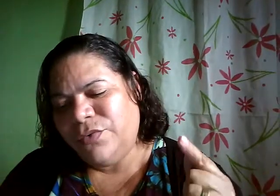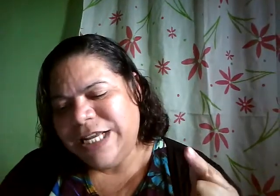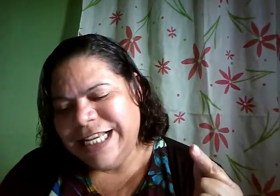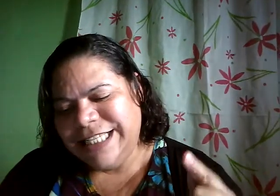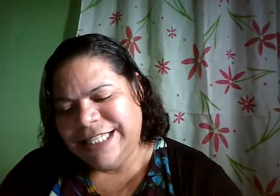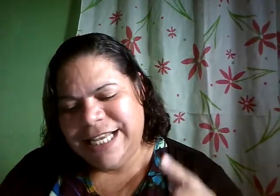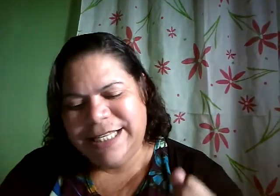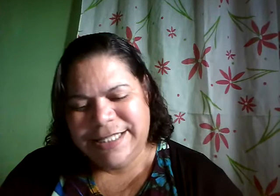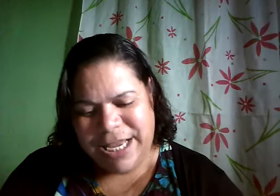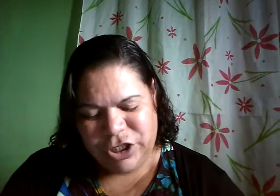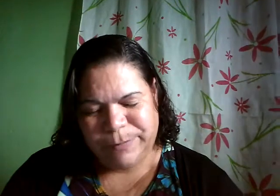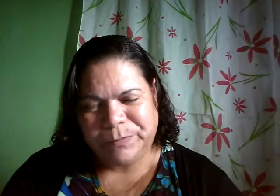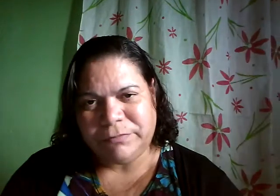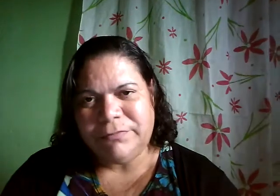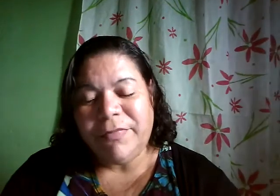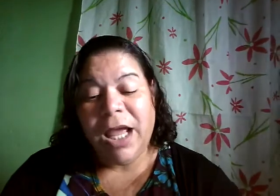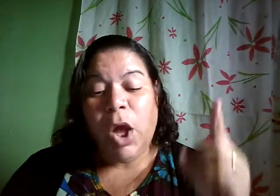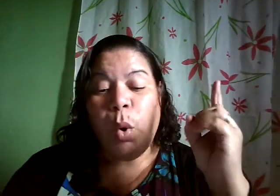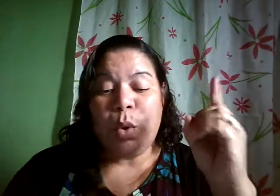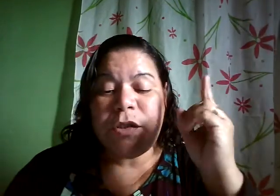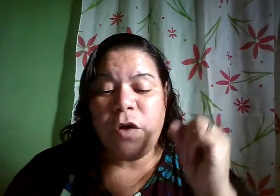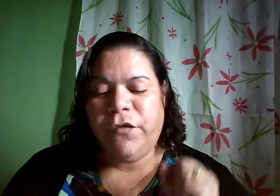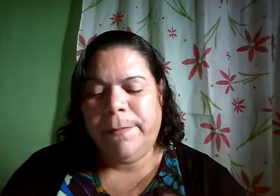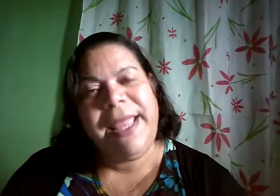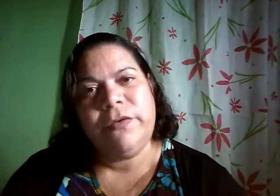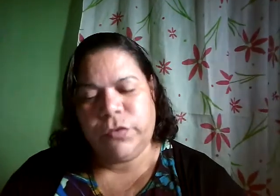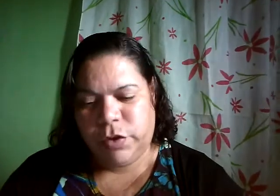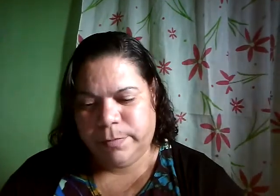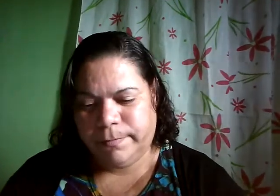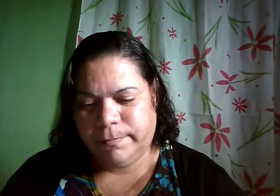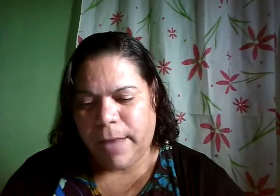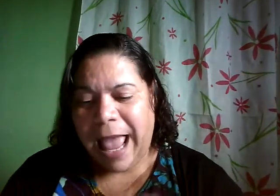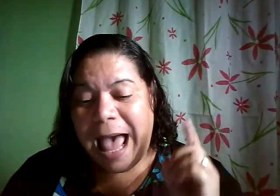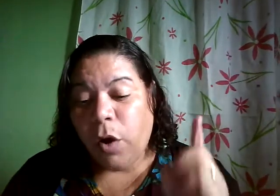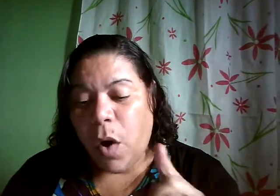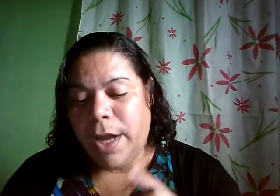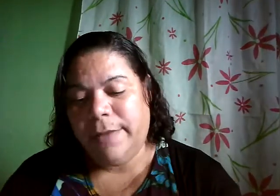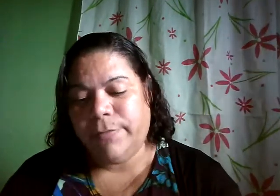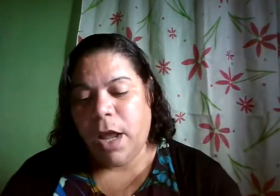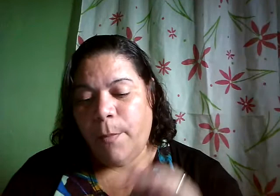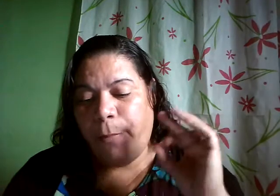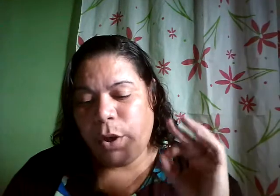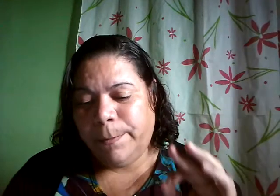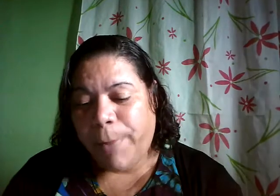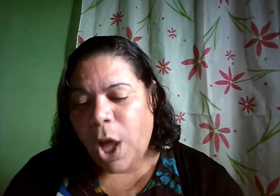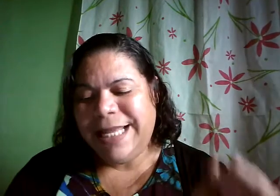16 e 17 Os sofrimentos agora podem